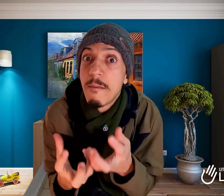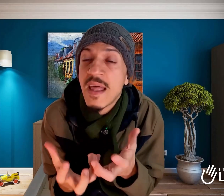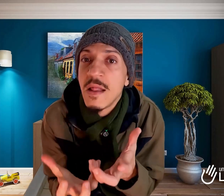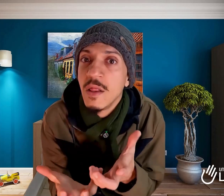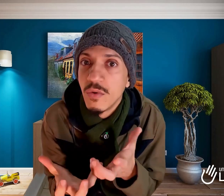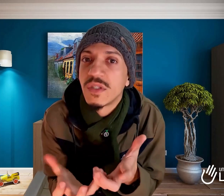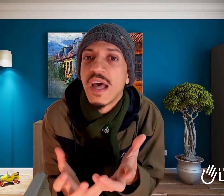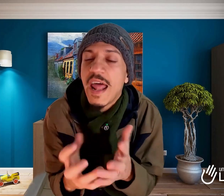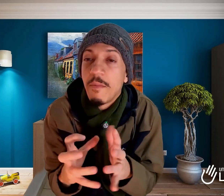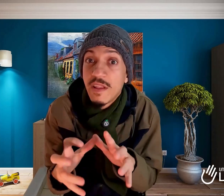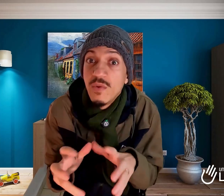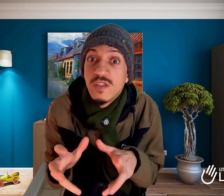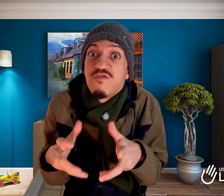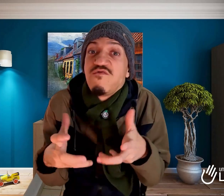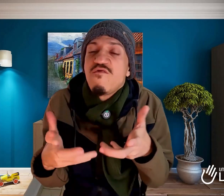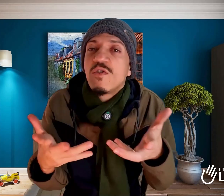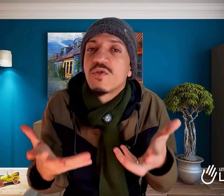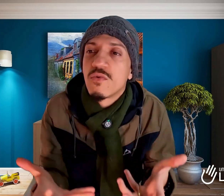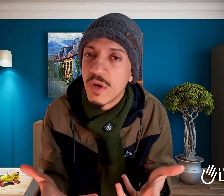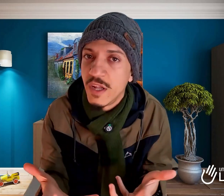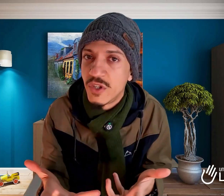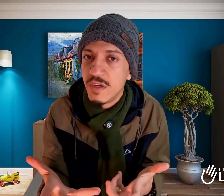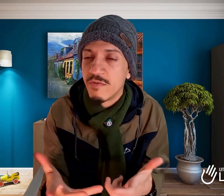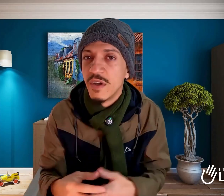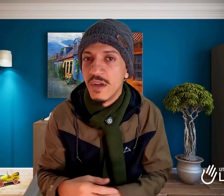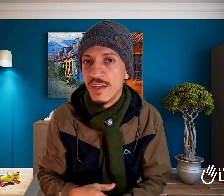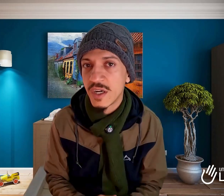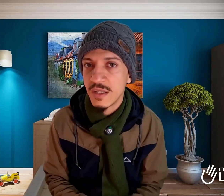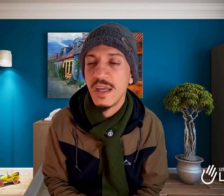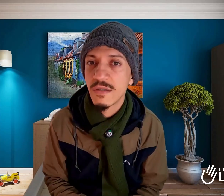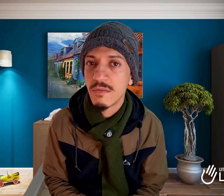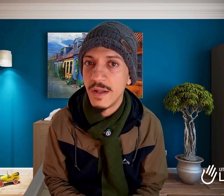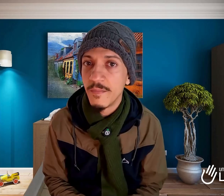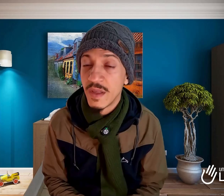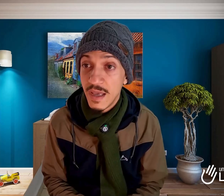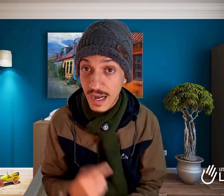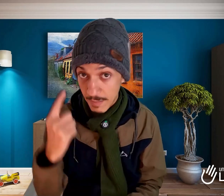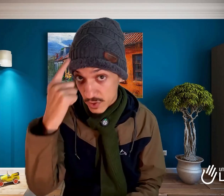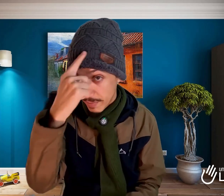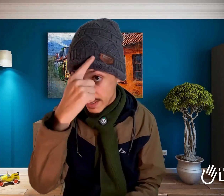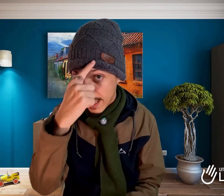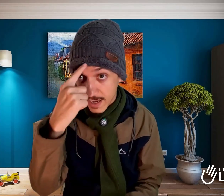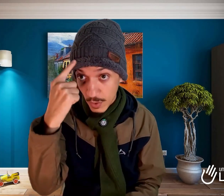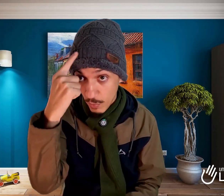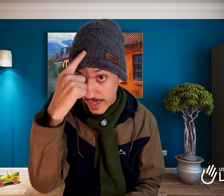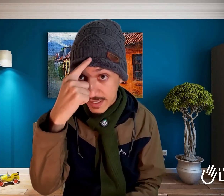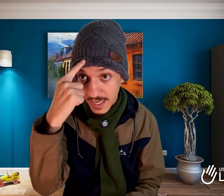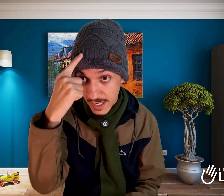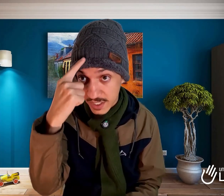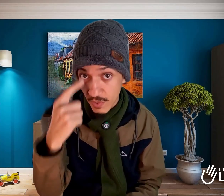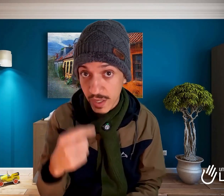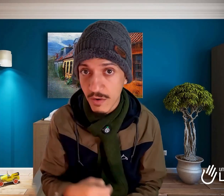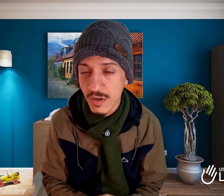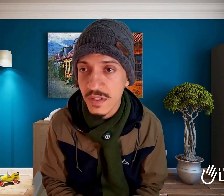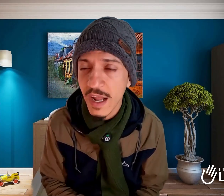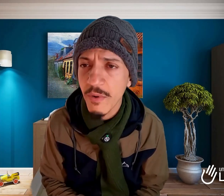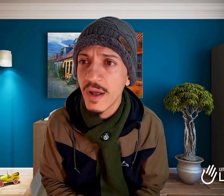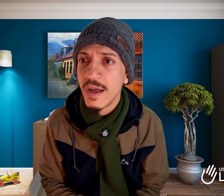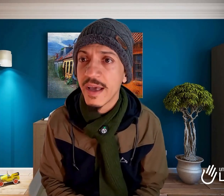espremendo o cérebro, tem um esforço cognitivo gigantesco ali. E acaba sobrecarregando muito essa região aqui no nosso cérebro, que é a